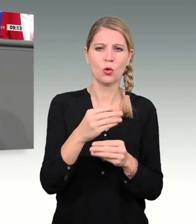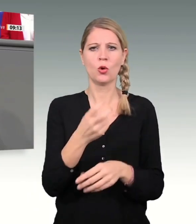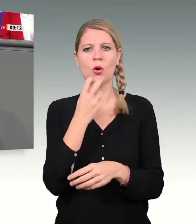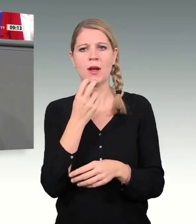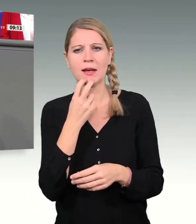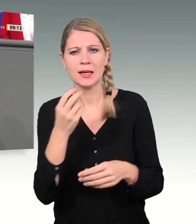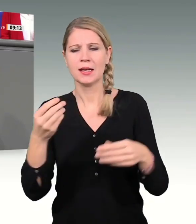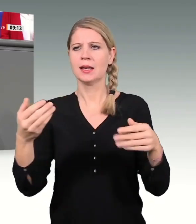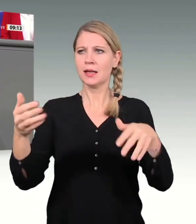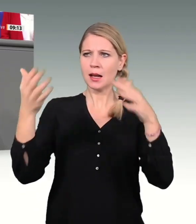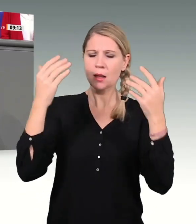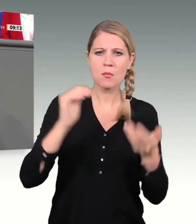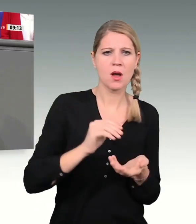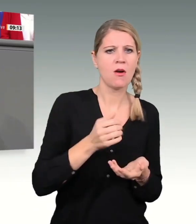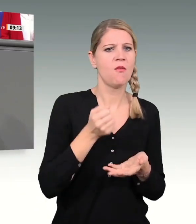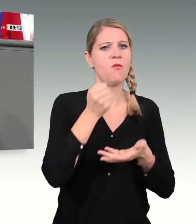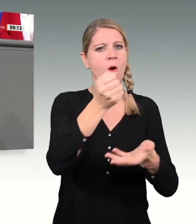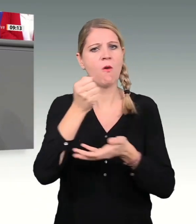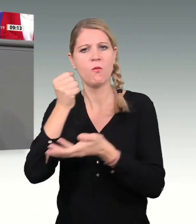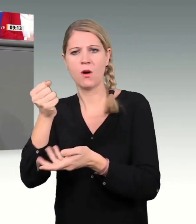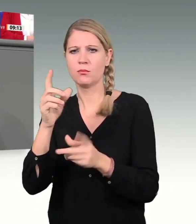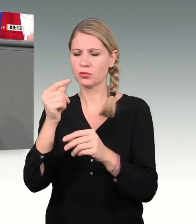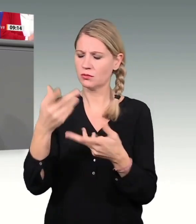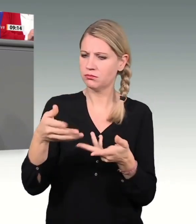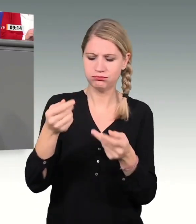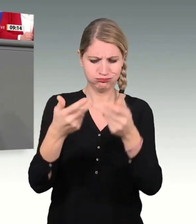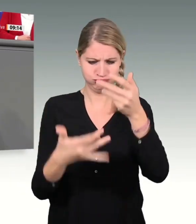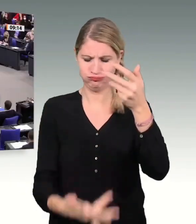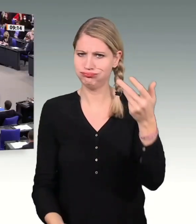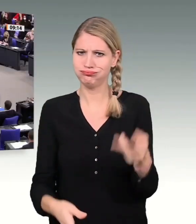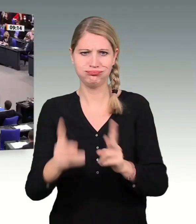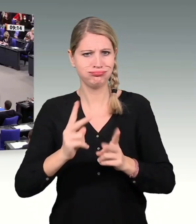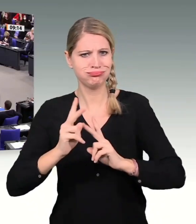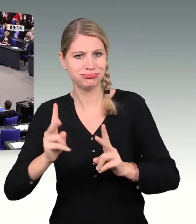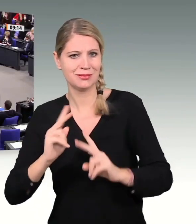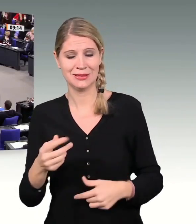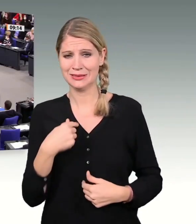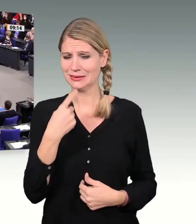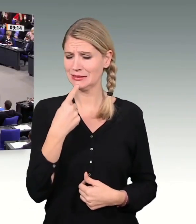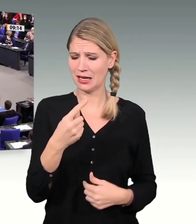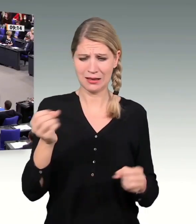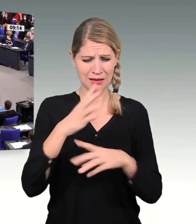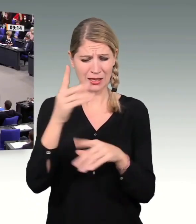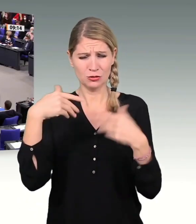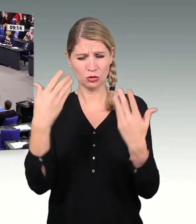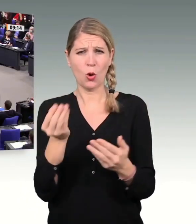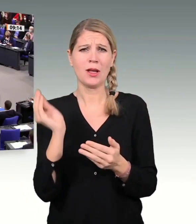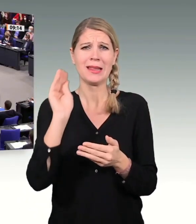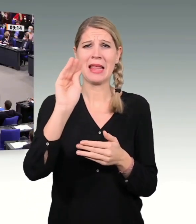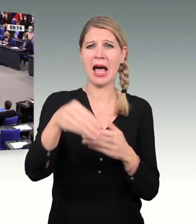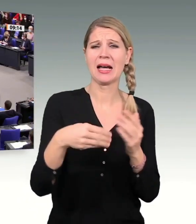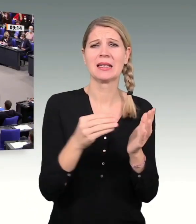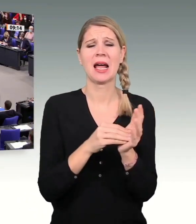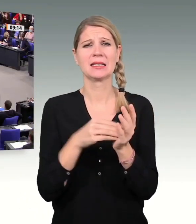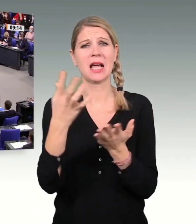vollkommen unabhängig von Corona zu erhöhen. Und ich sage Ihnen ganz deutlich, ich halte diesen Nachtragshaushalt für verfassungswidrig.